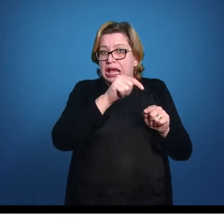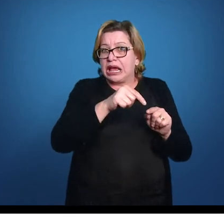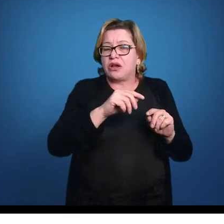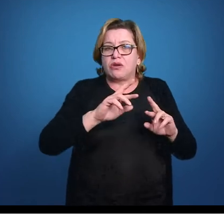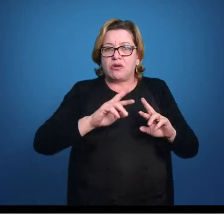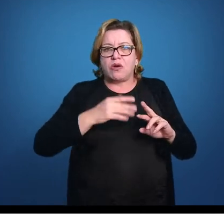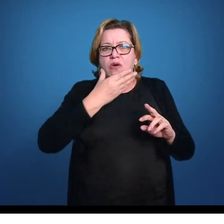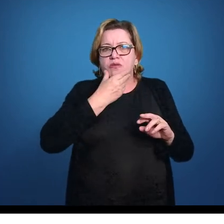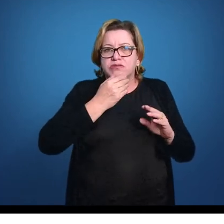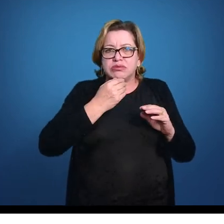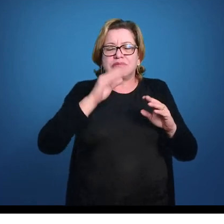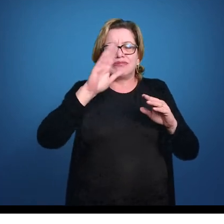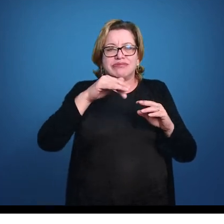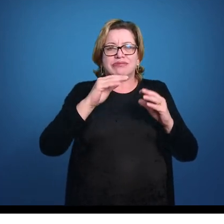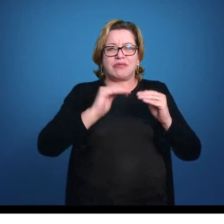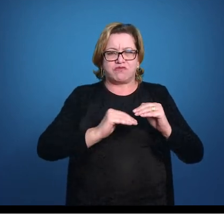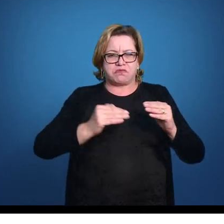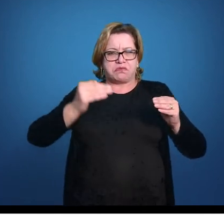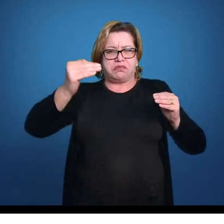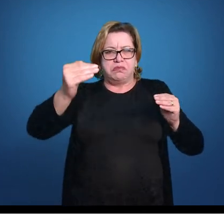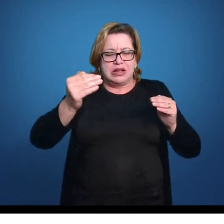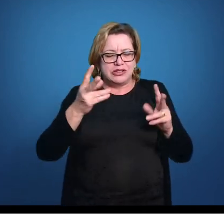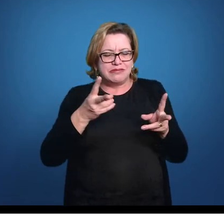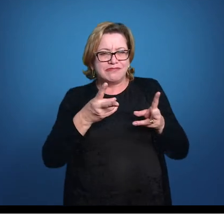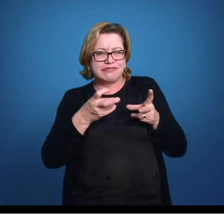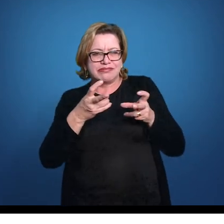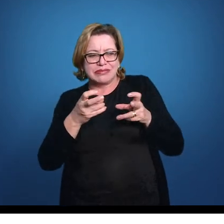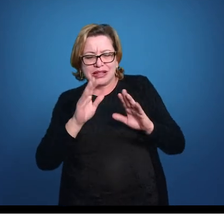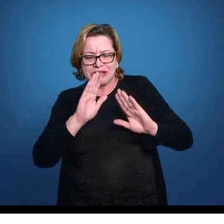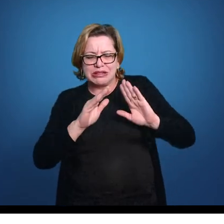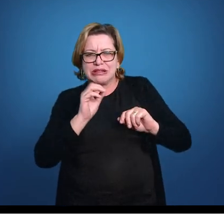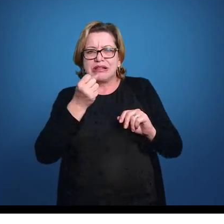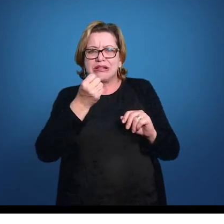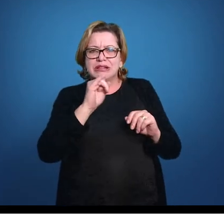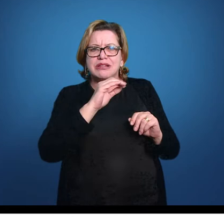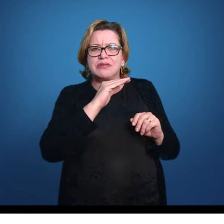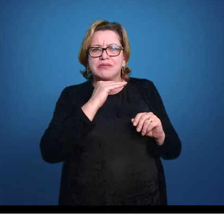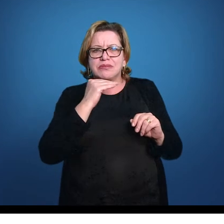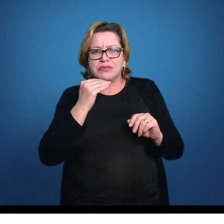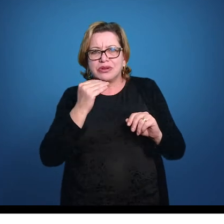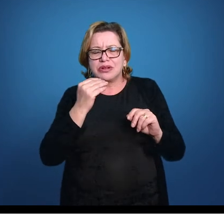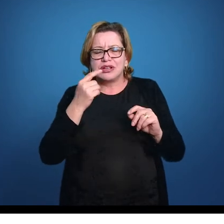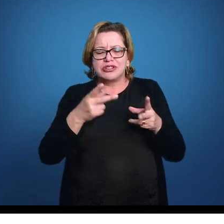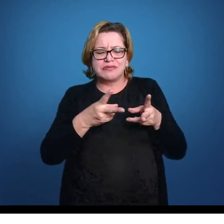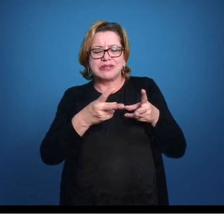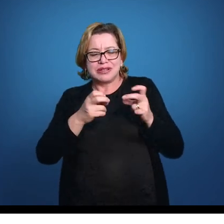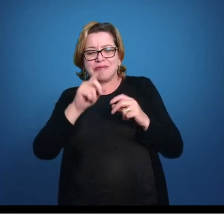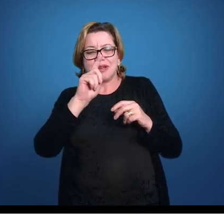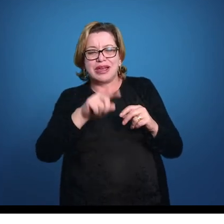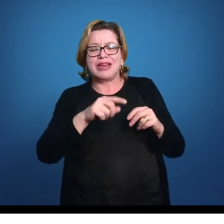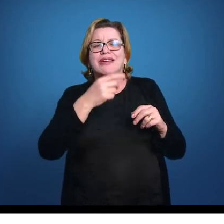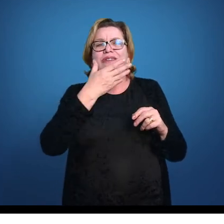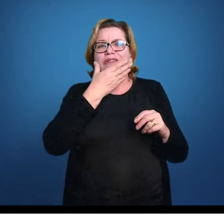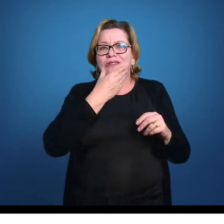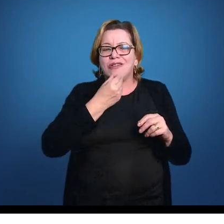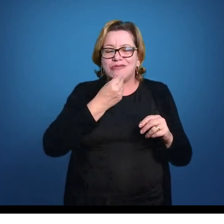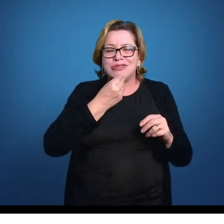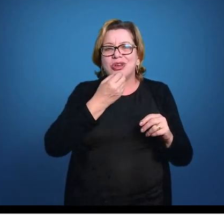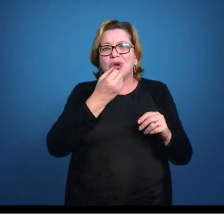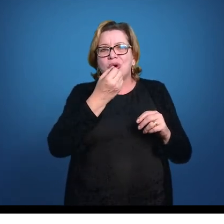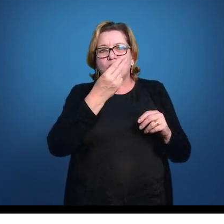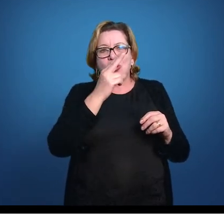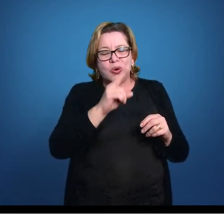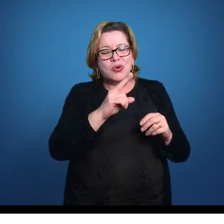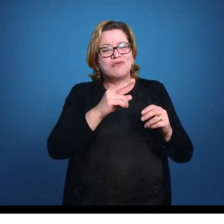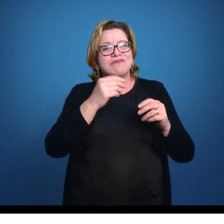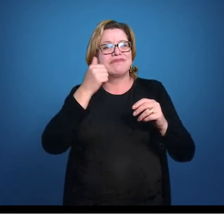adulto ou quase adulto, a gente já consegue saber, mesmo com um bicho morto, um bicho pescado, se ele é um macho ou uma fêmea, porque o macho possui o